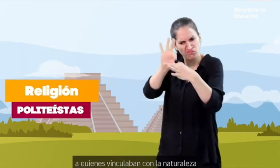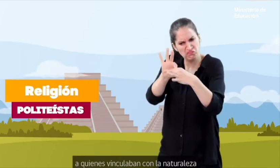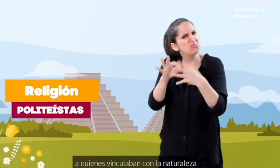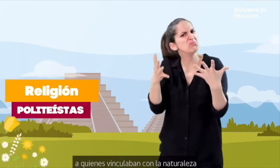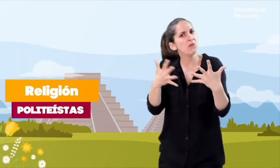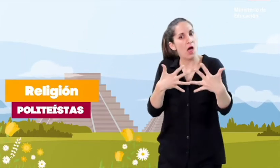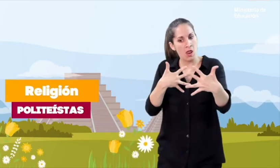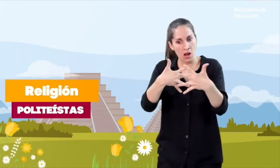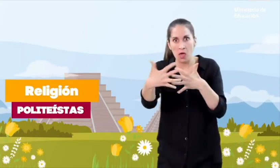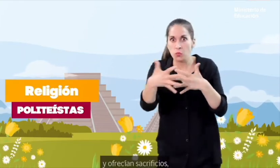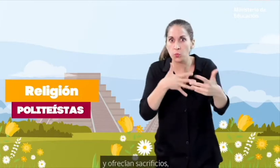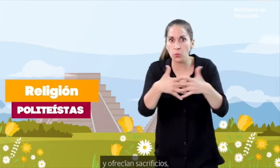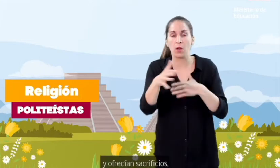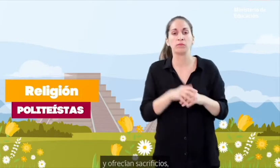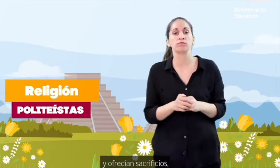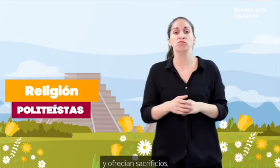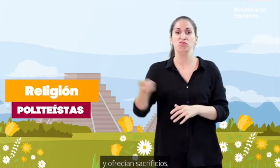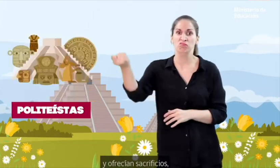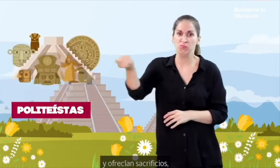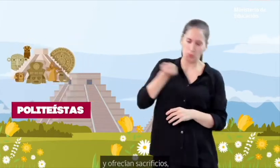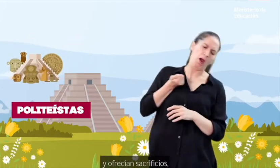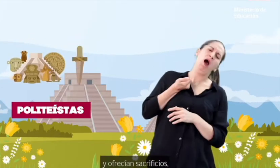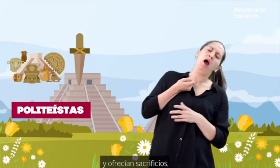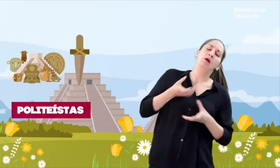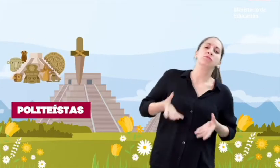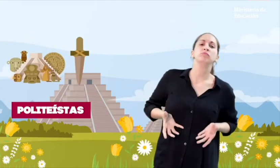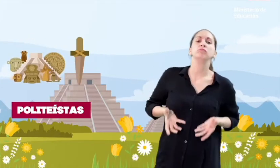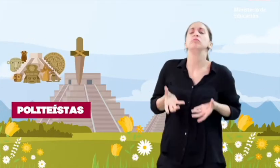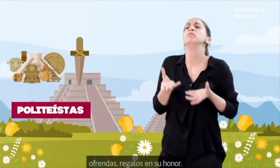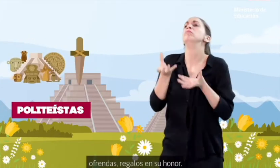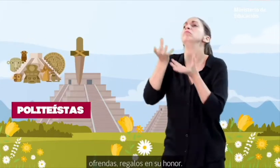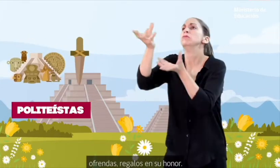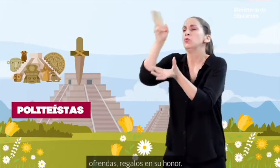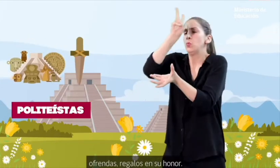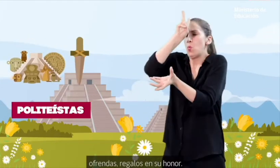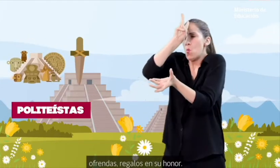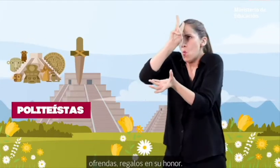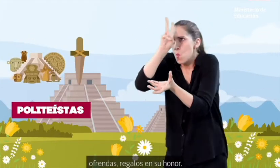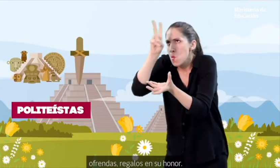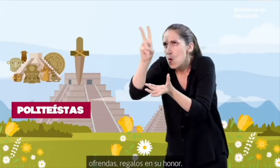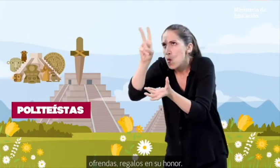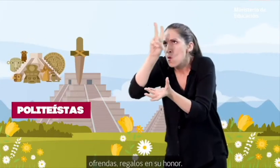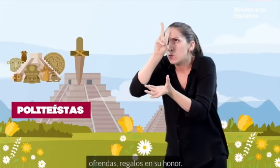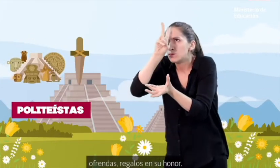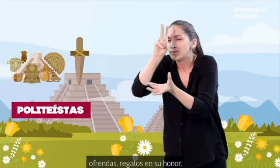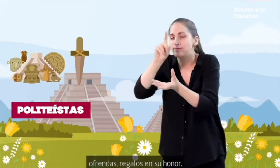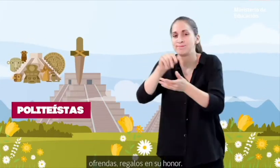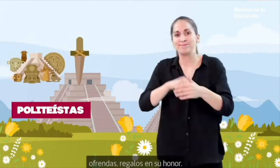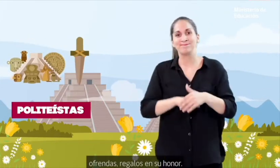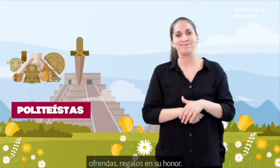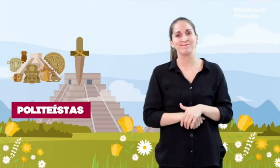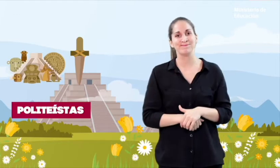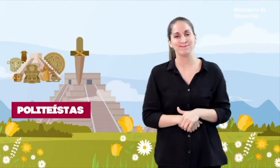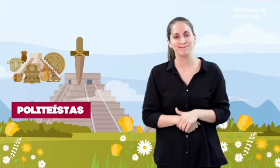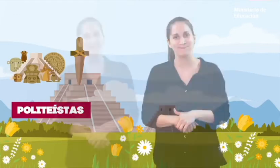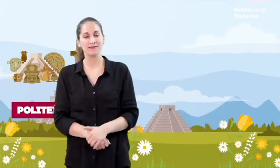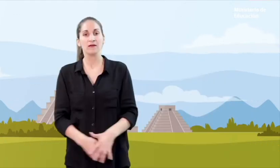naturaleza y ofrecían sacrificios, ofrendas, regalos en su honor.